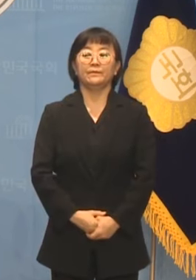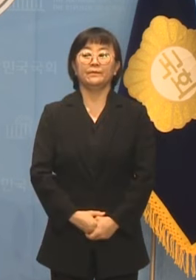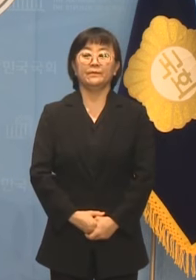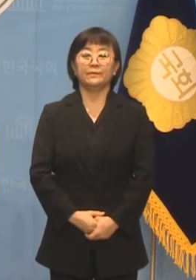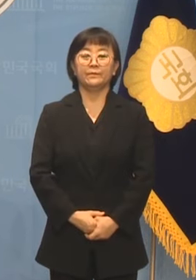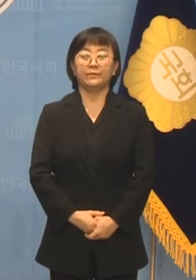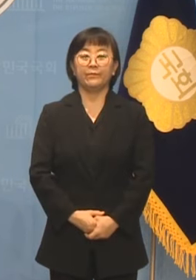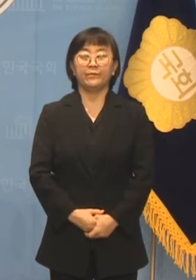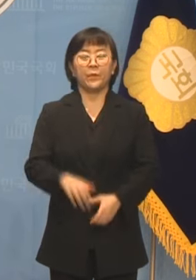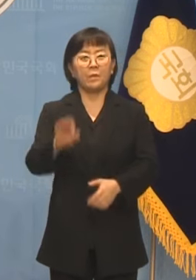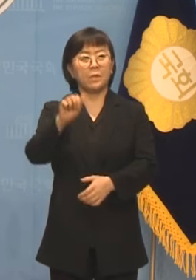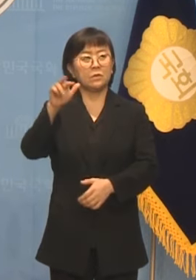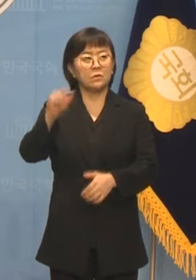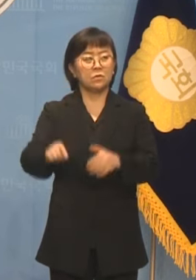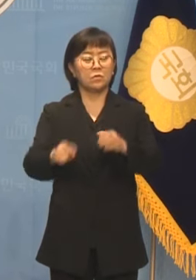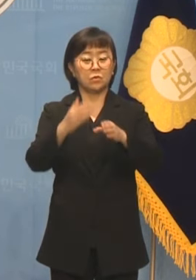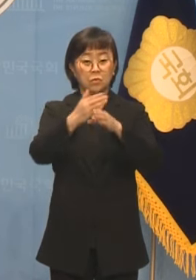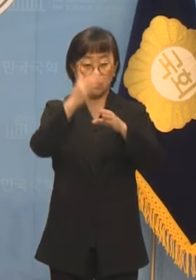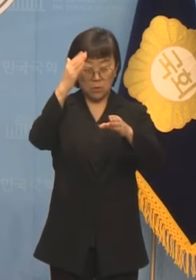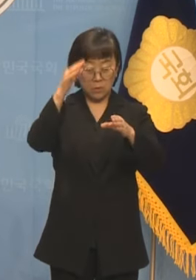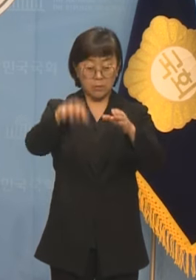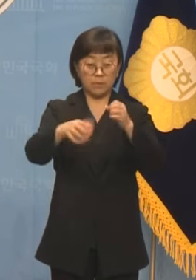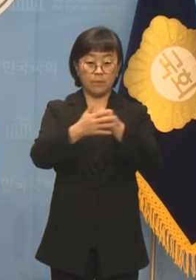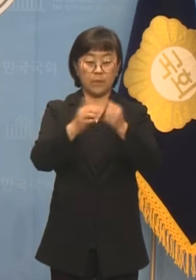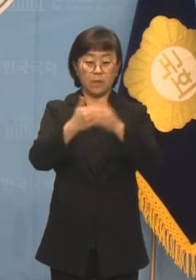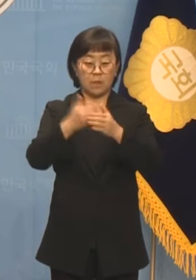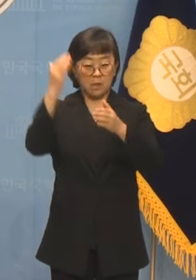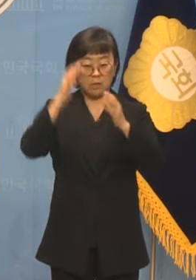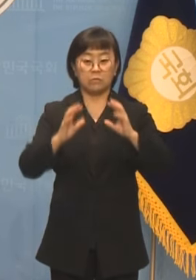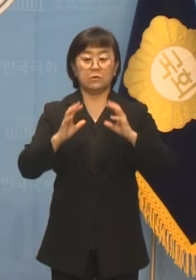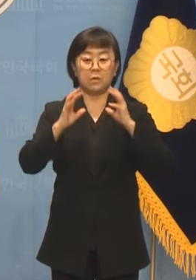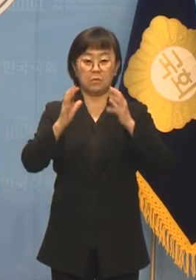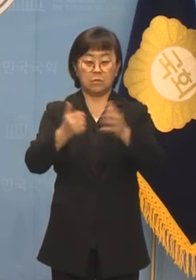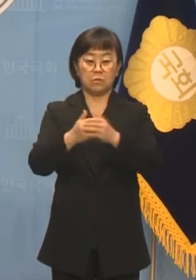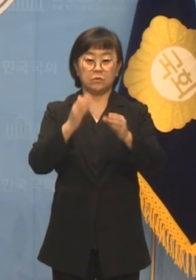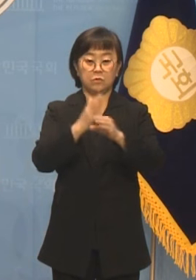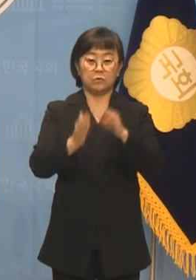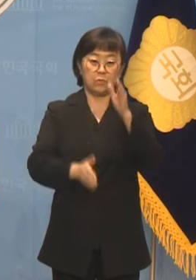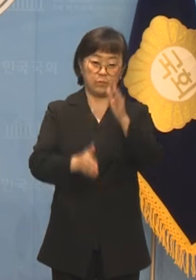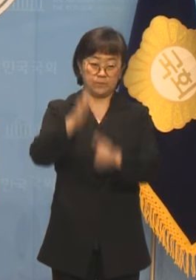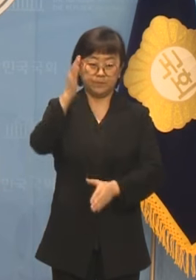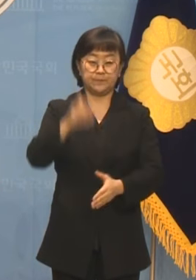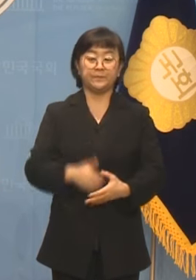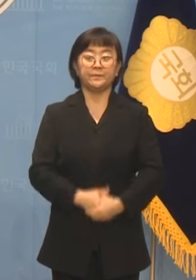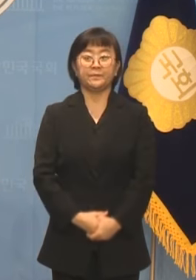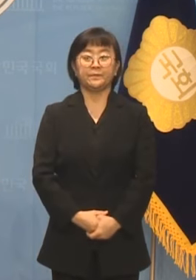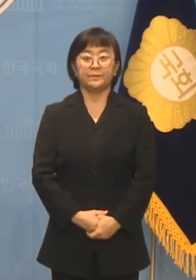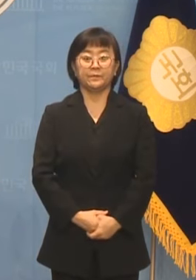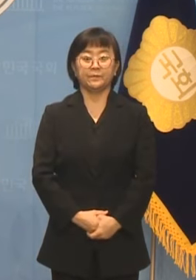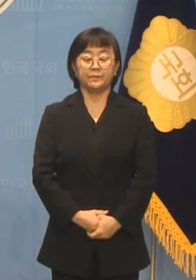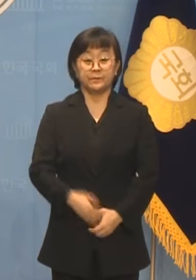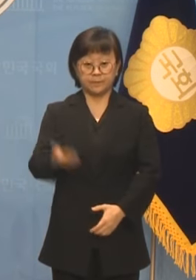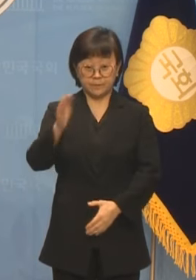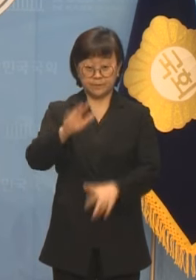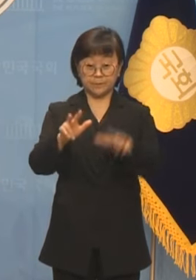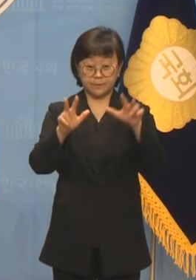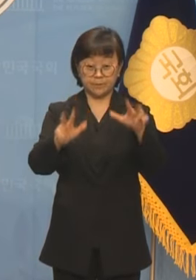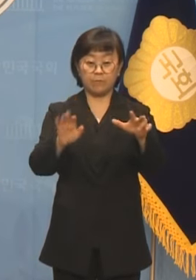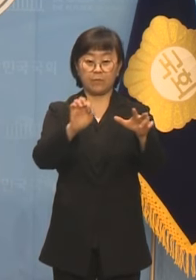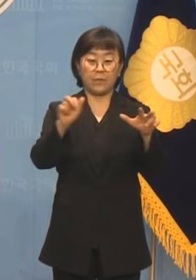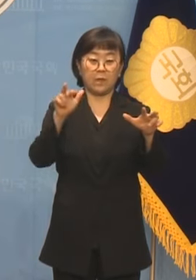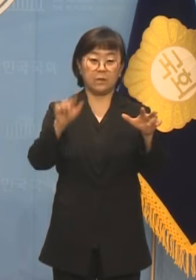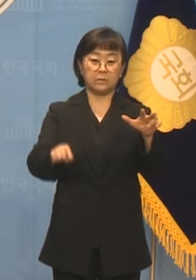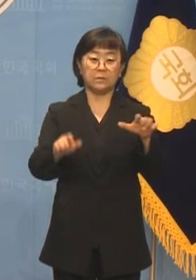파주는 통일의 관문이자 통일대한민국의 중심도시입니다 하지만 지금의 파주